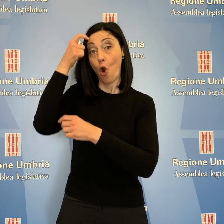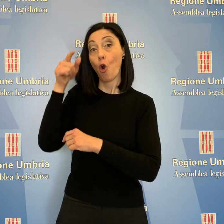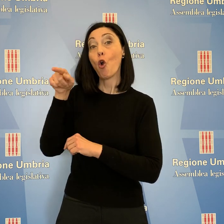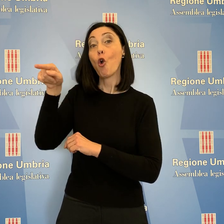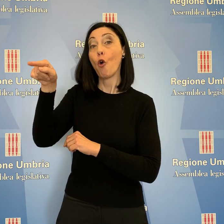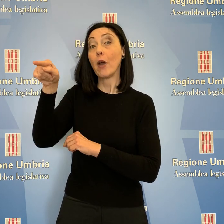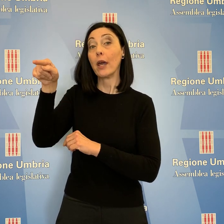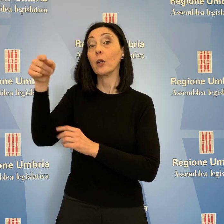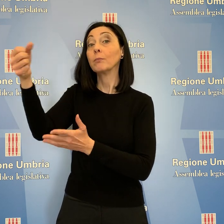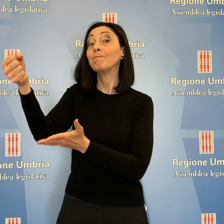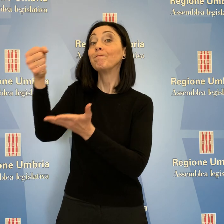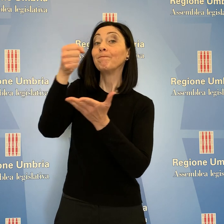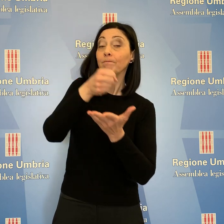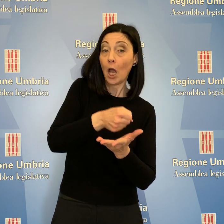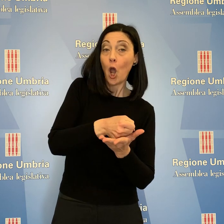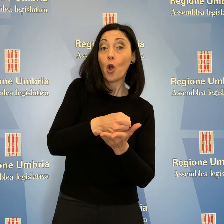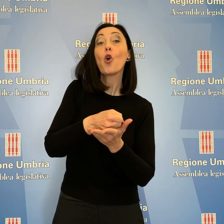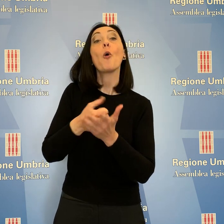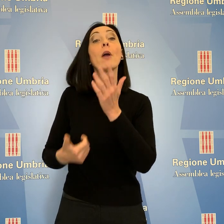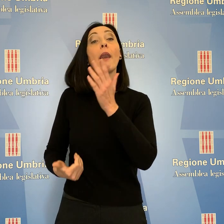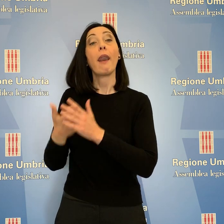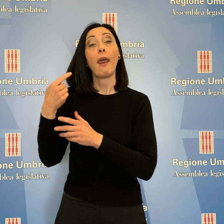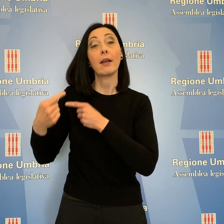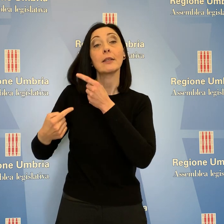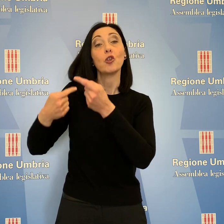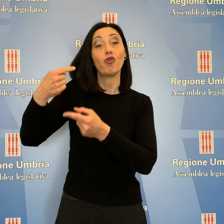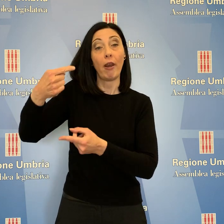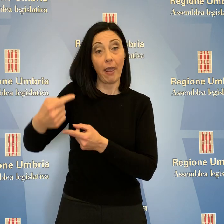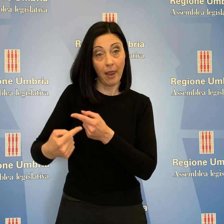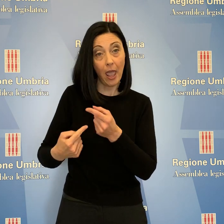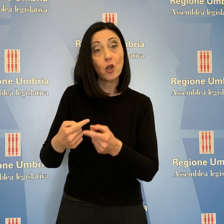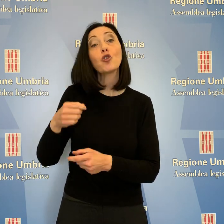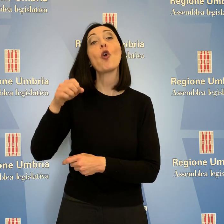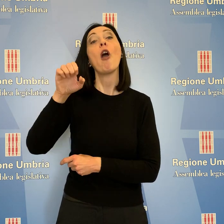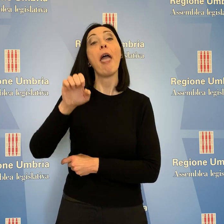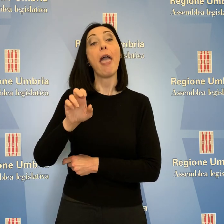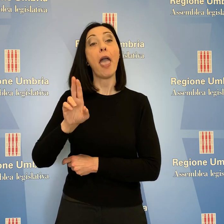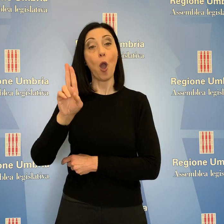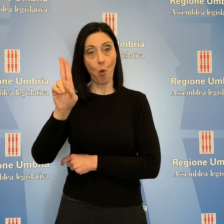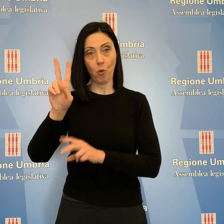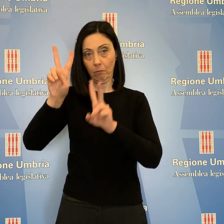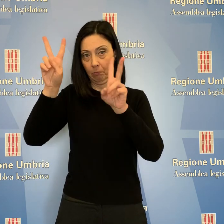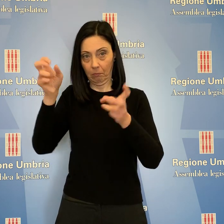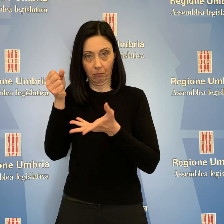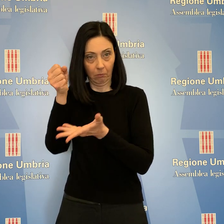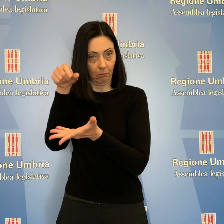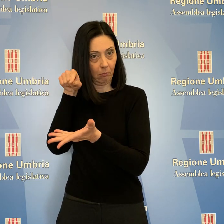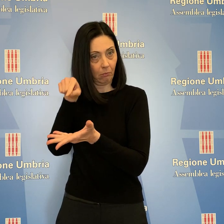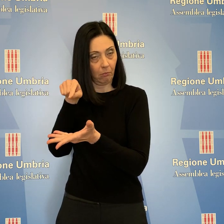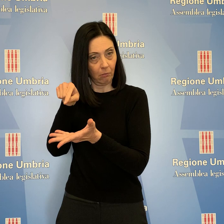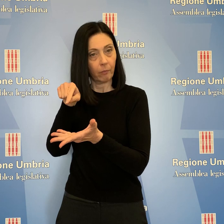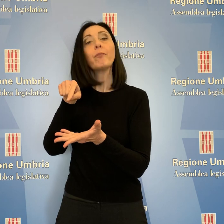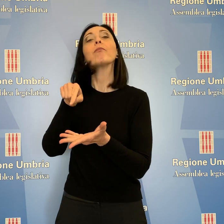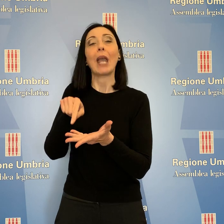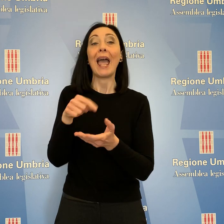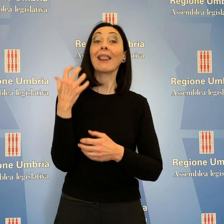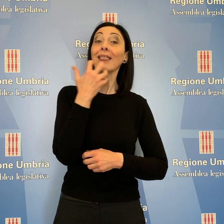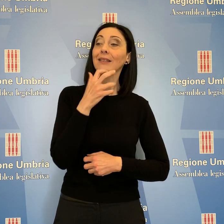finanziabili attraverso il Next Generation EU. La Presidente Tesei ha risposto che alcune delle linee progettuali orizzontali